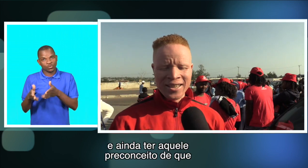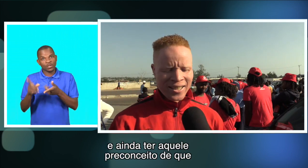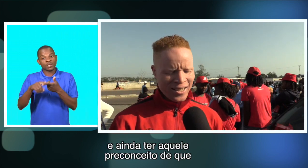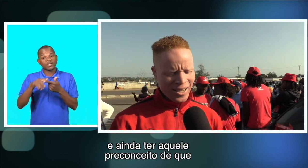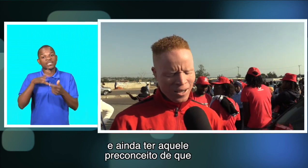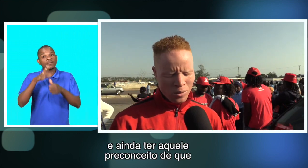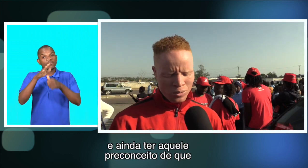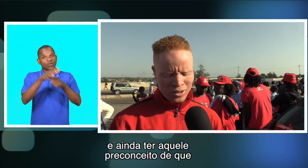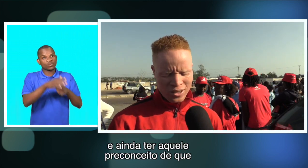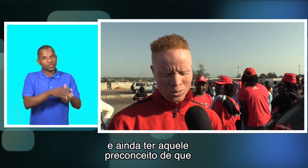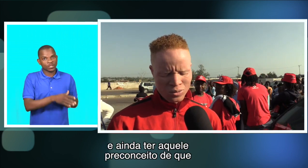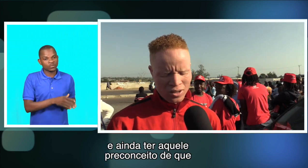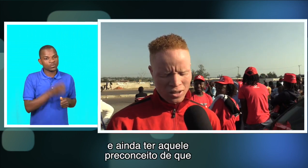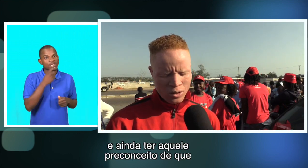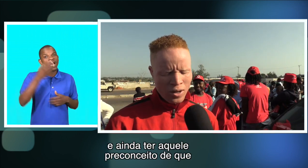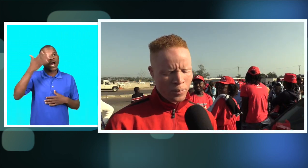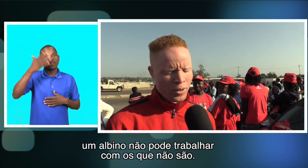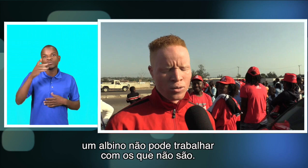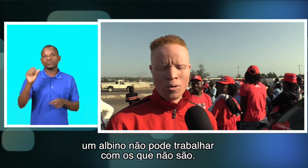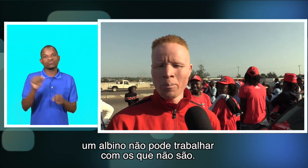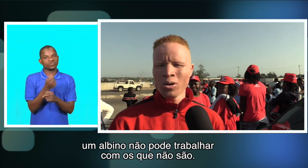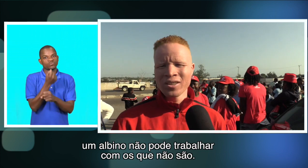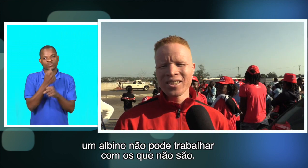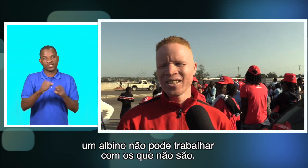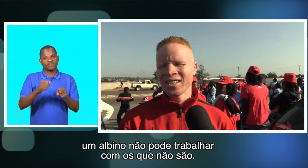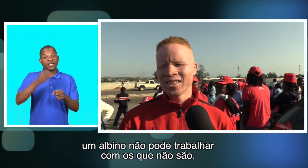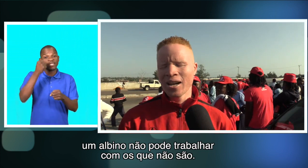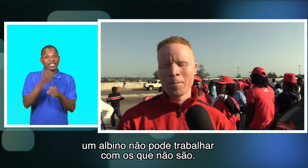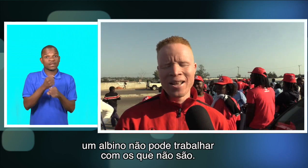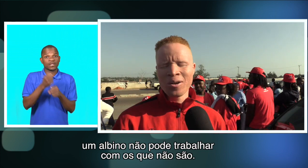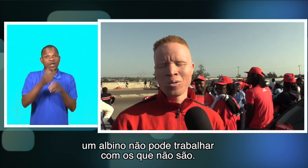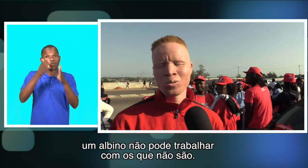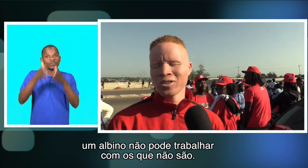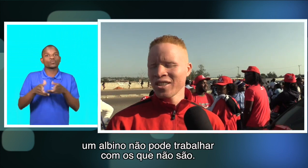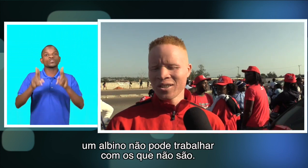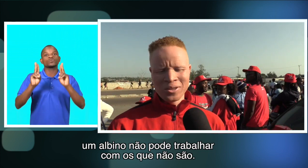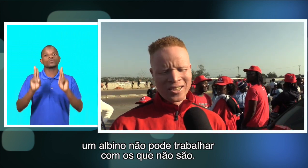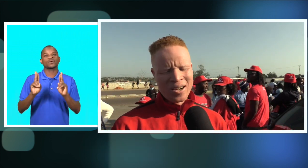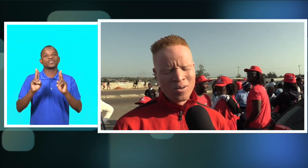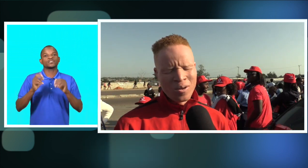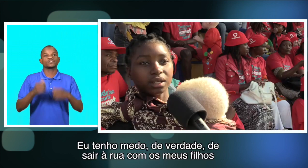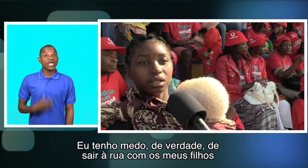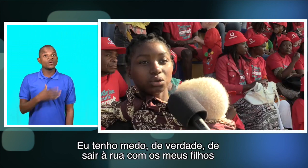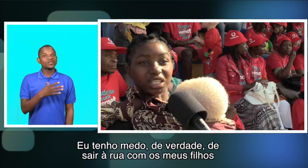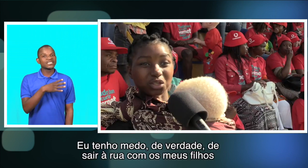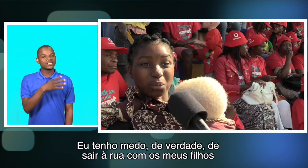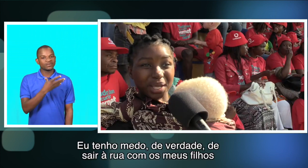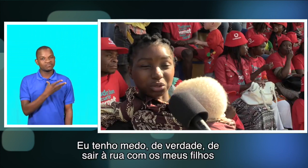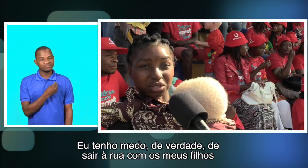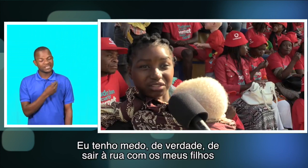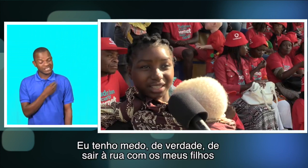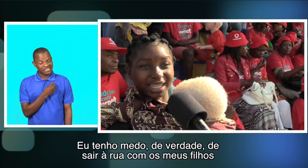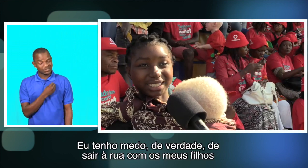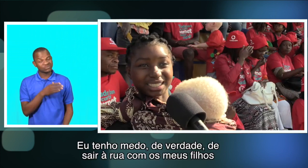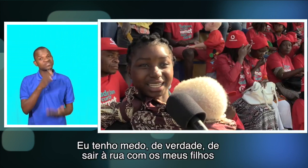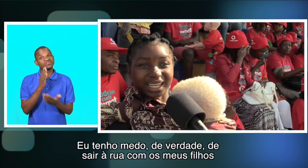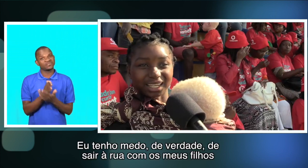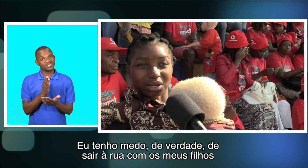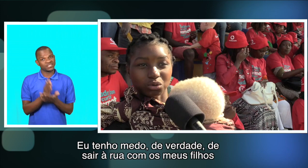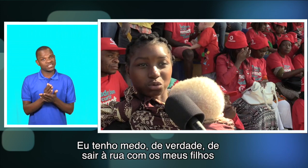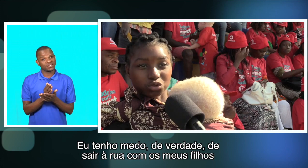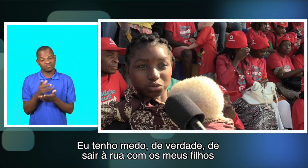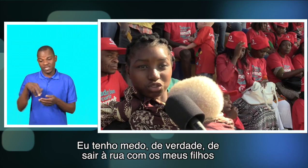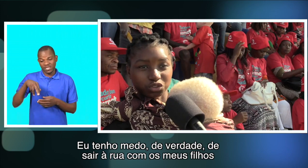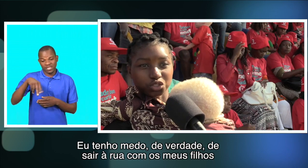outros e ainda ter aquele preconceito de que um albino não pode trabalhar como os que não são. Eu tenho medo de verdade de